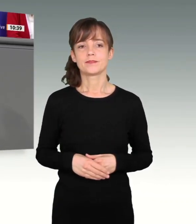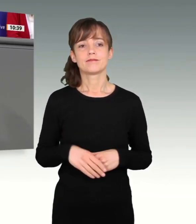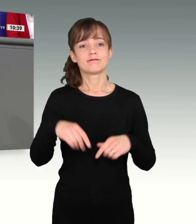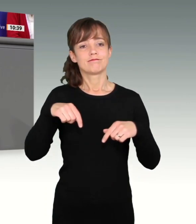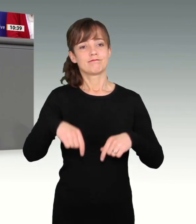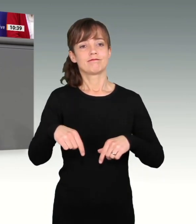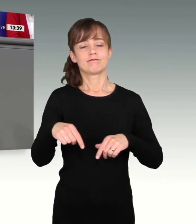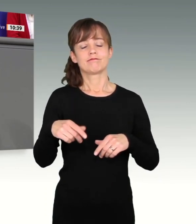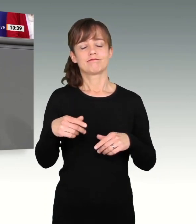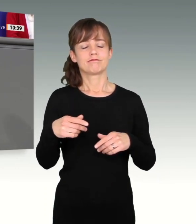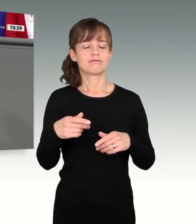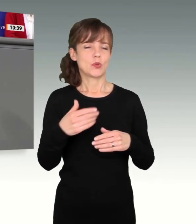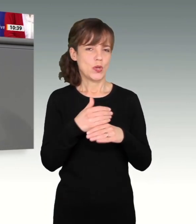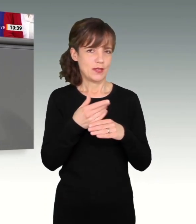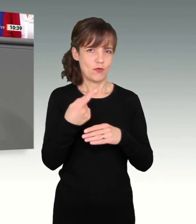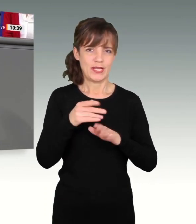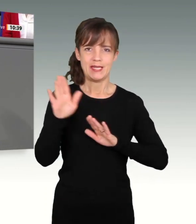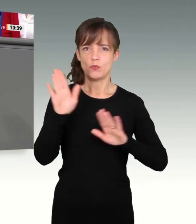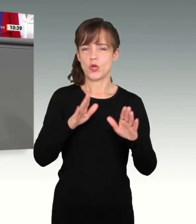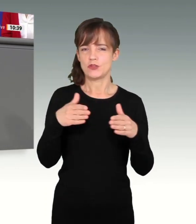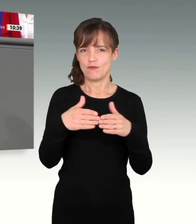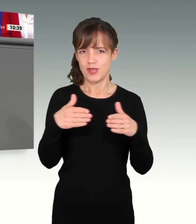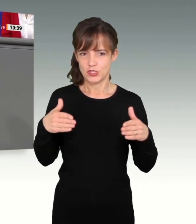demokratischen Fraktion!